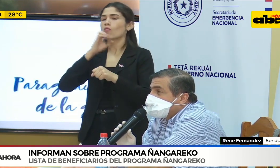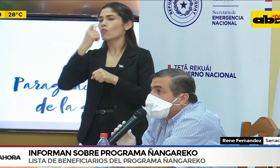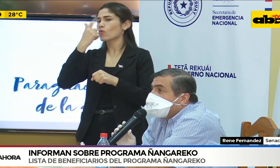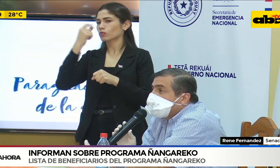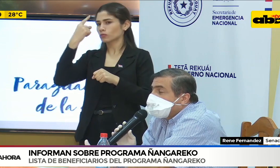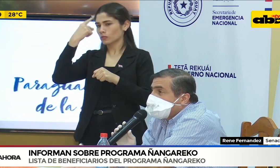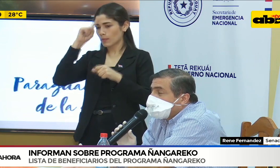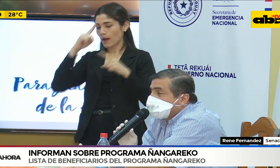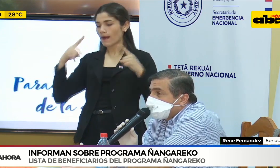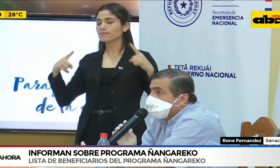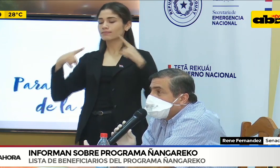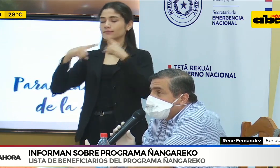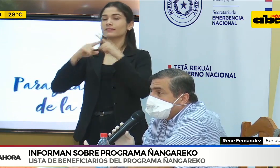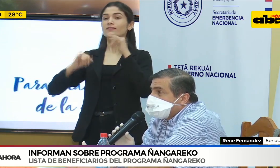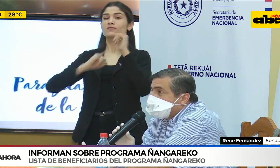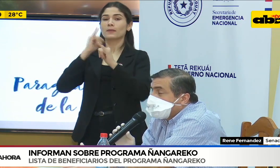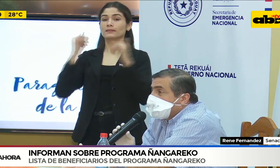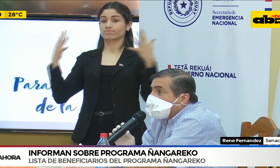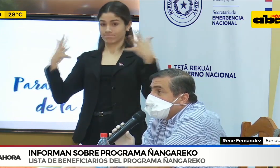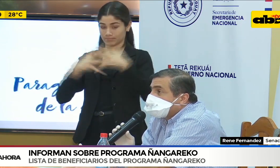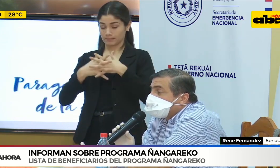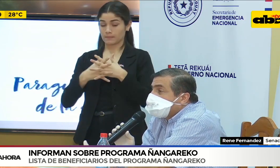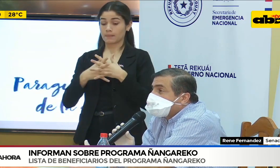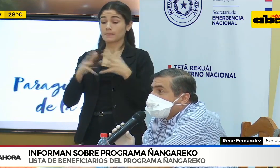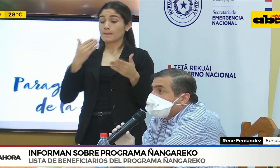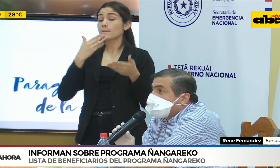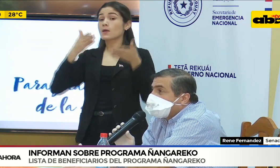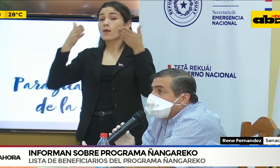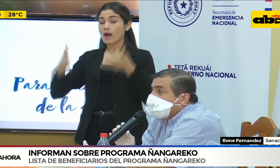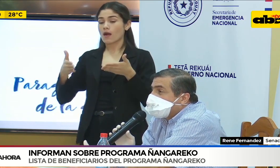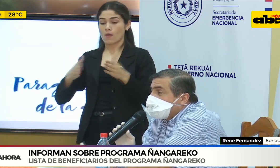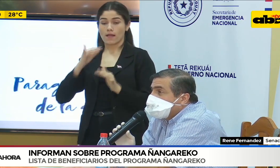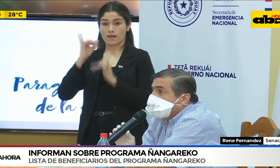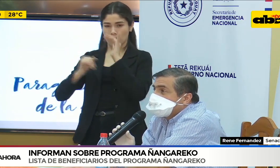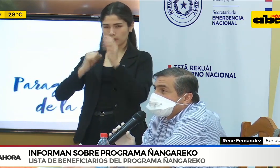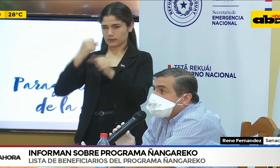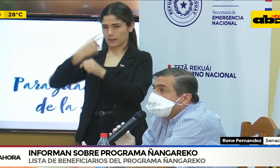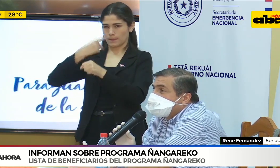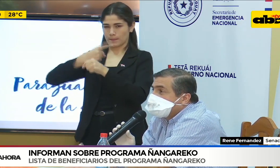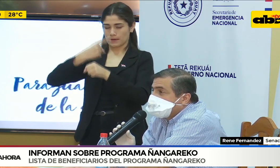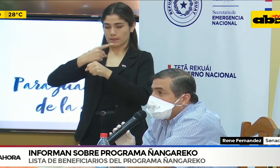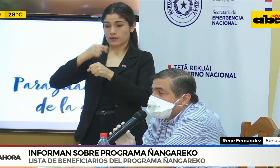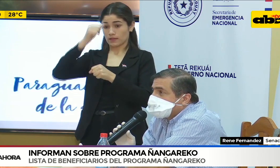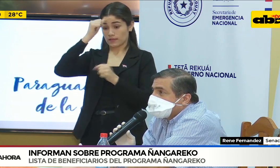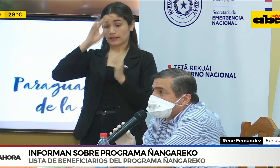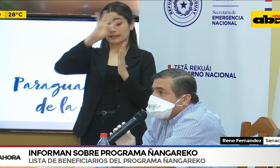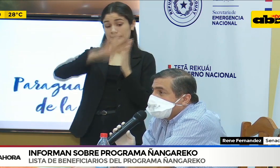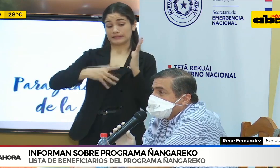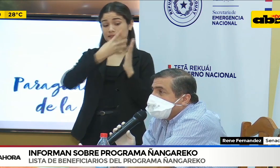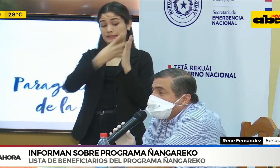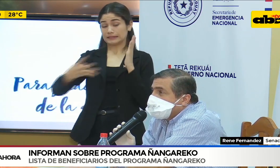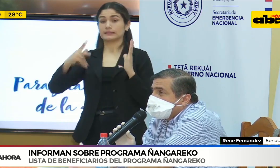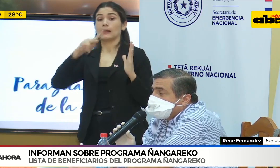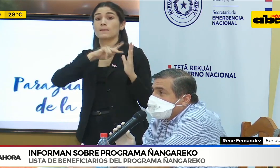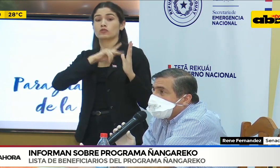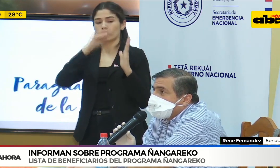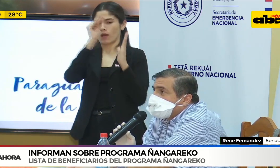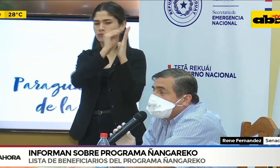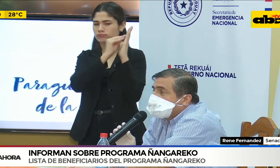momento la prioridad número uno es filtrar las listas de los beneficiarios. Y